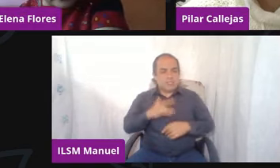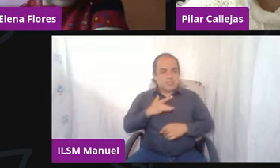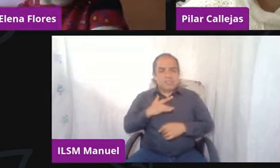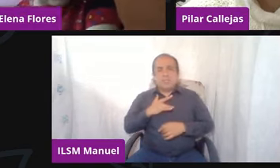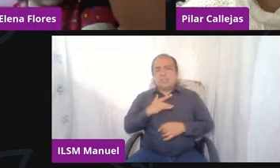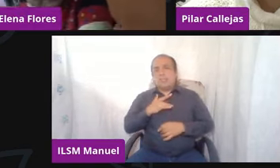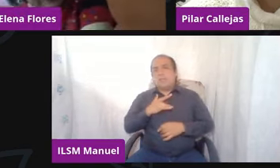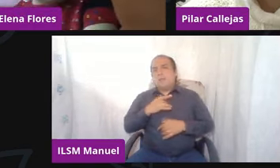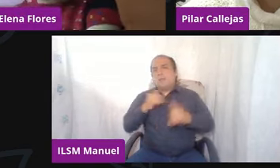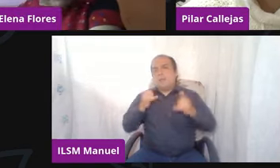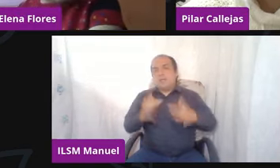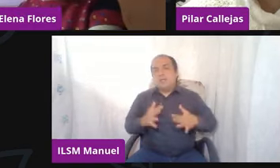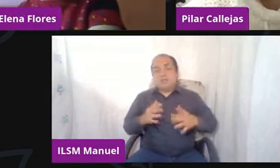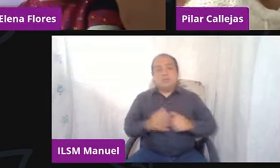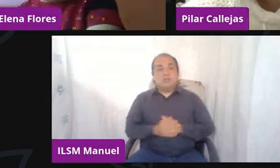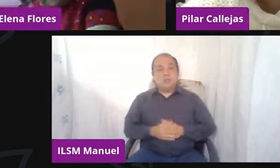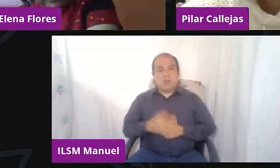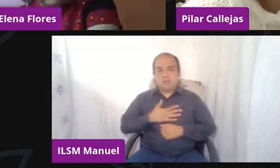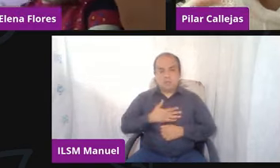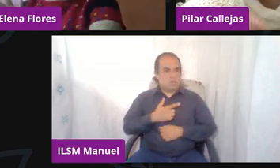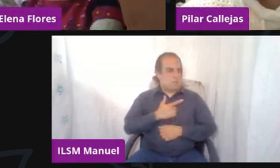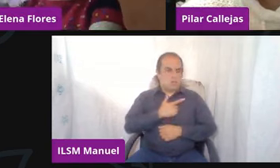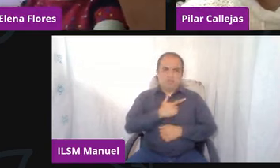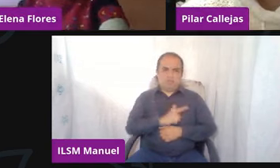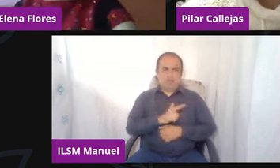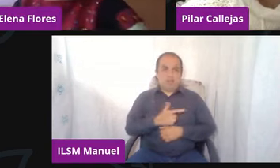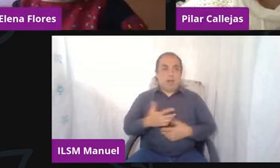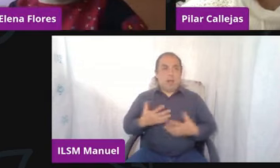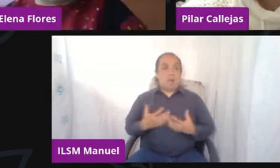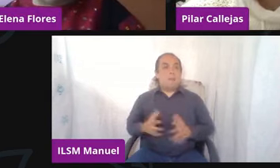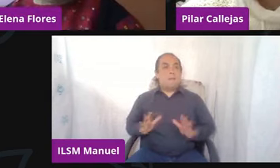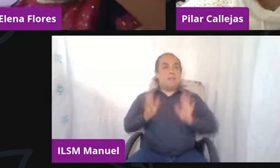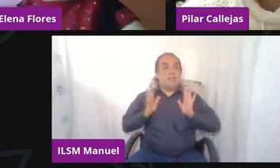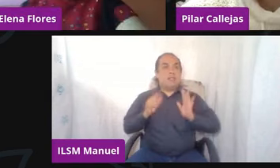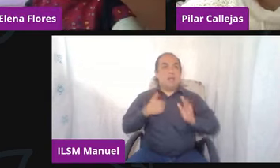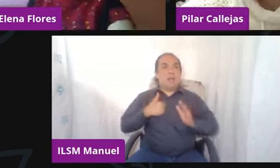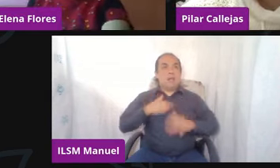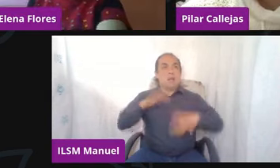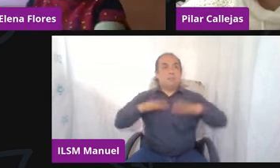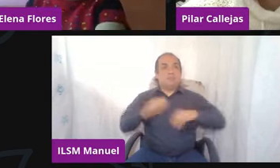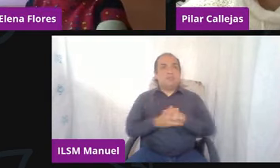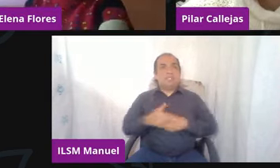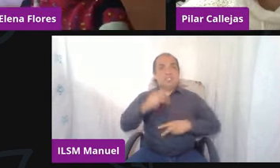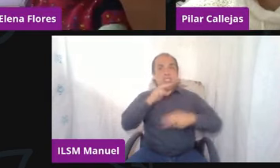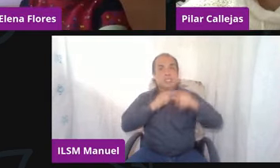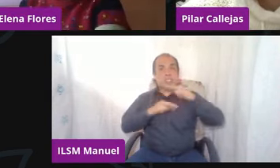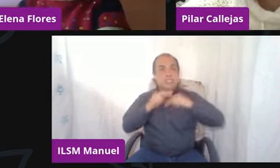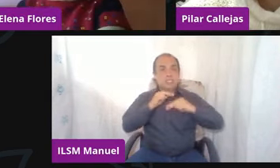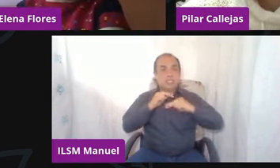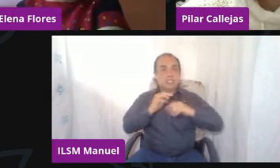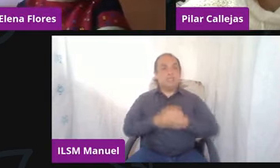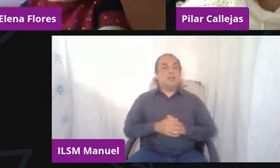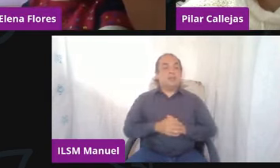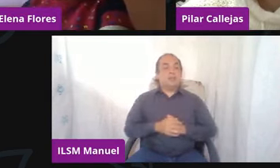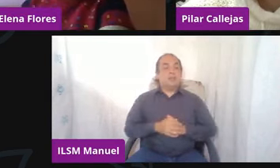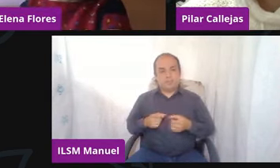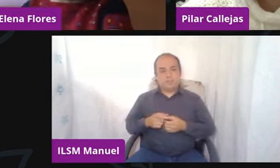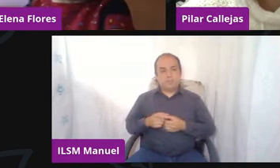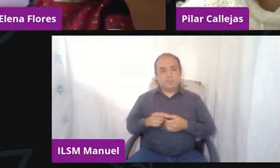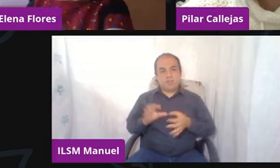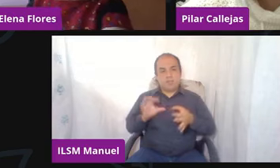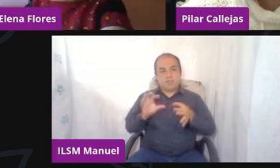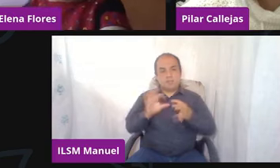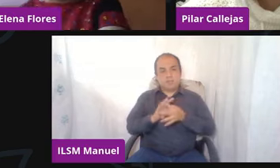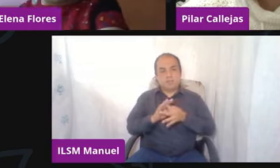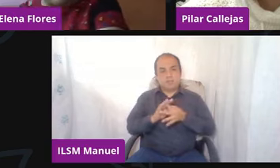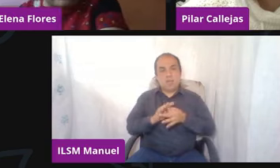las sorpresas, les digo, porque sí me gana la ansiedad con la sorpresa, pero bueno, hoy estamos adaptándonos a no